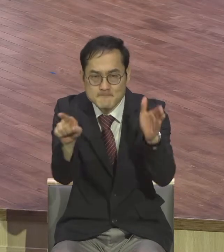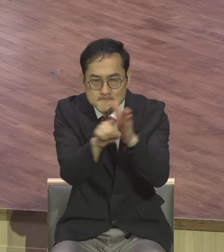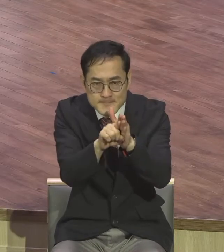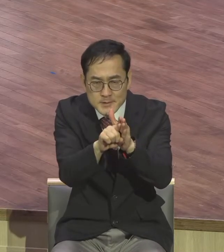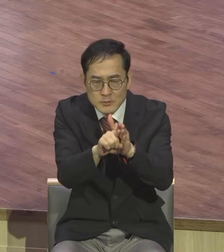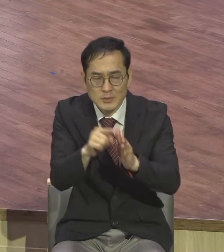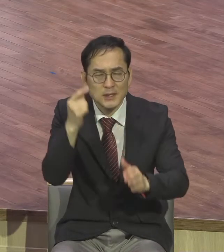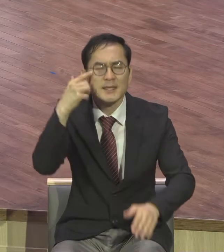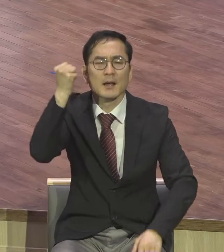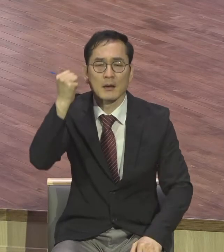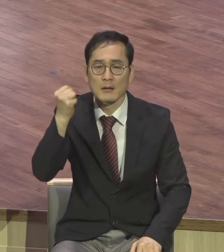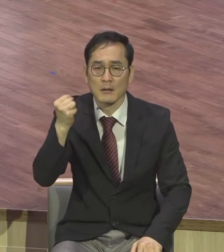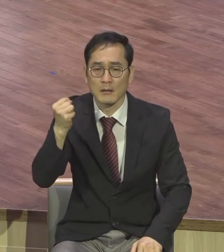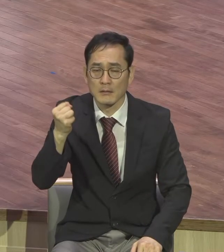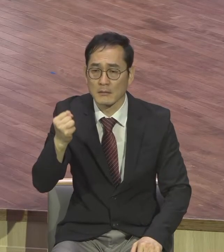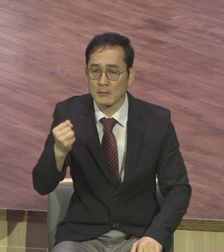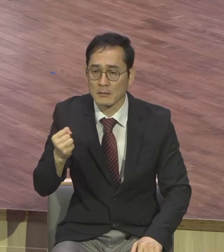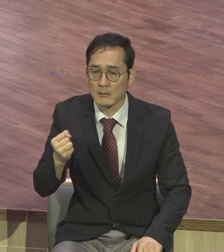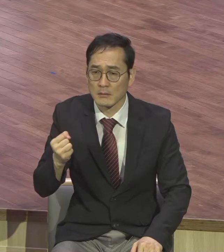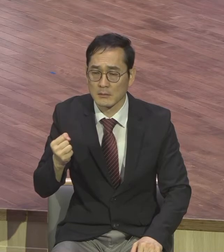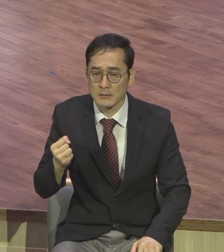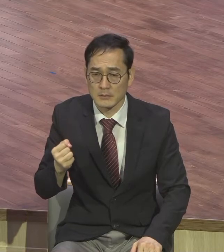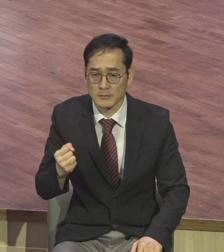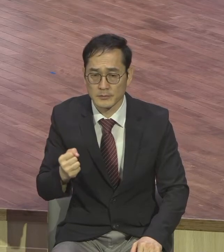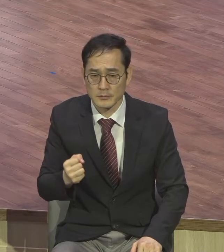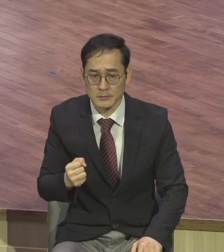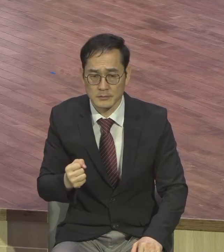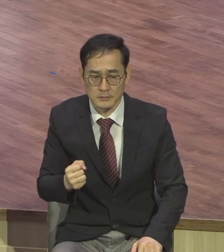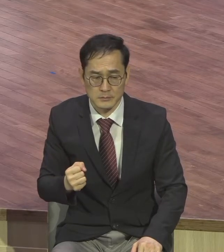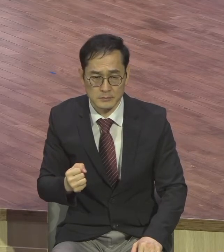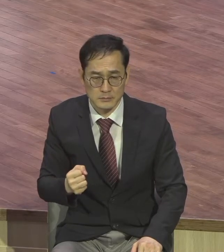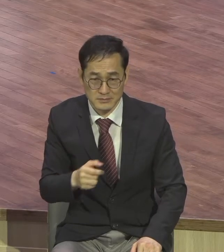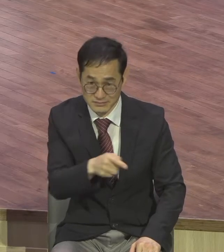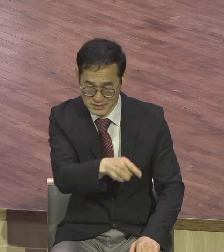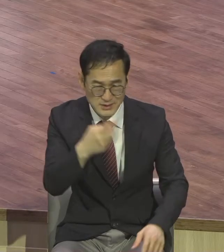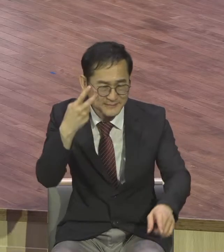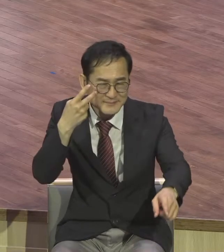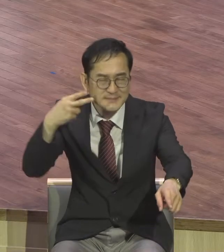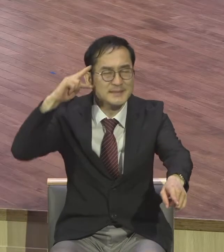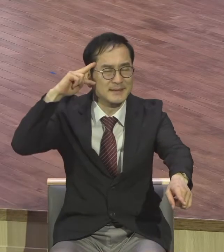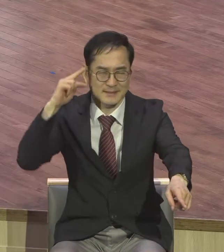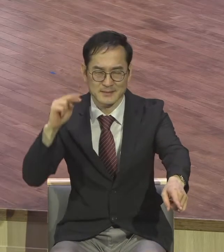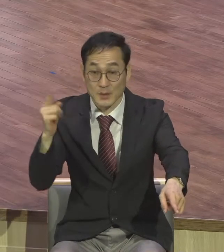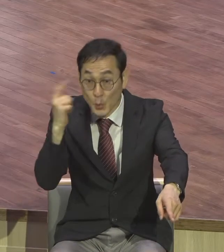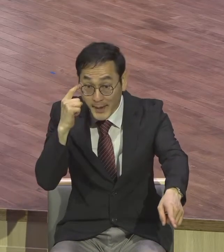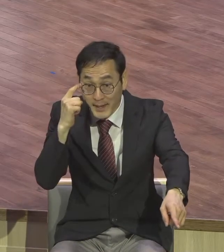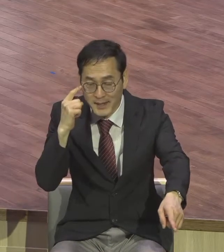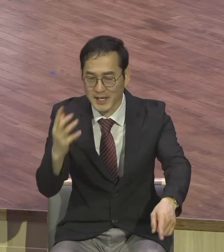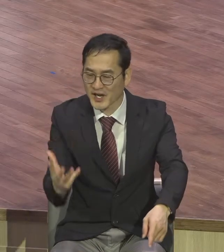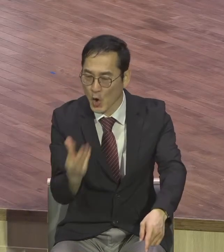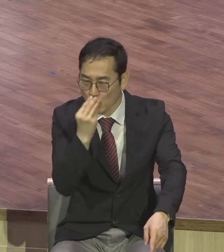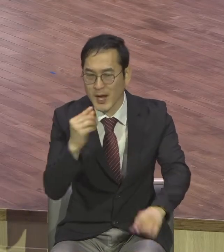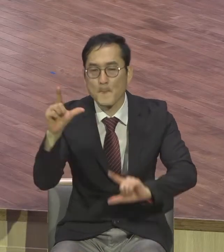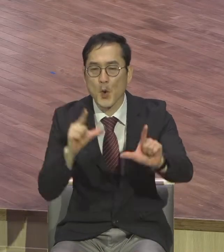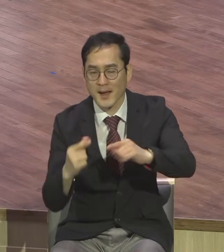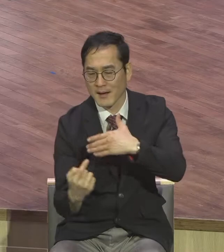이 사람들이 큰 착각을 하고 있어요. 경건의 모양만 있지 경건의 내용이 없는